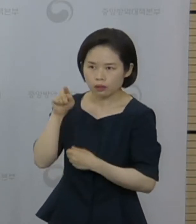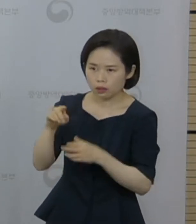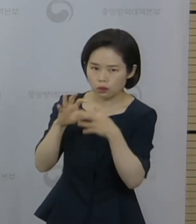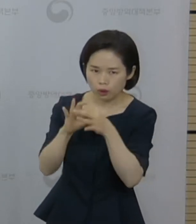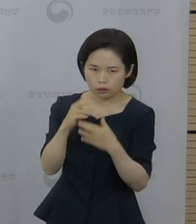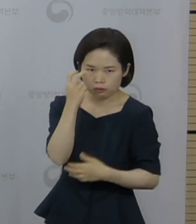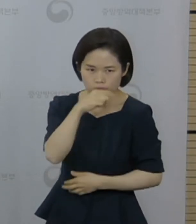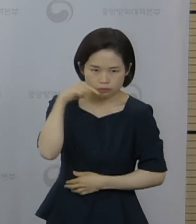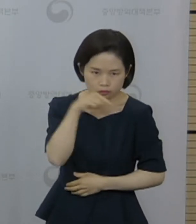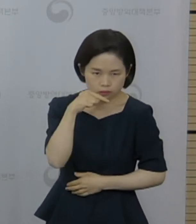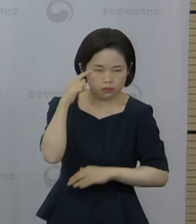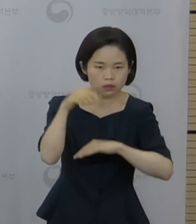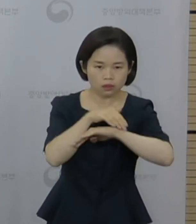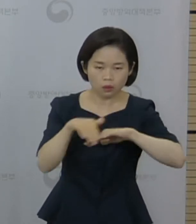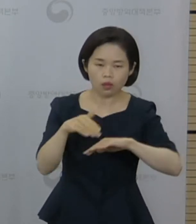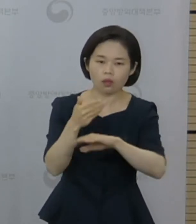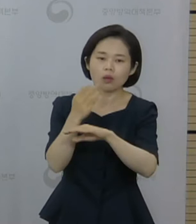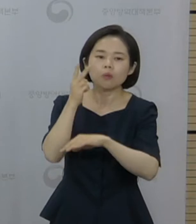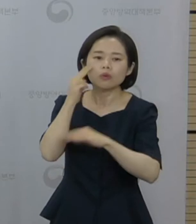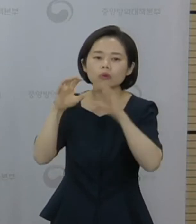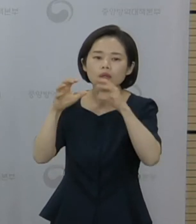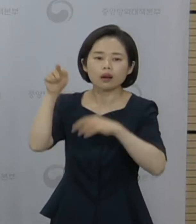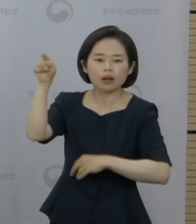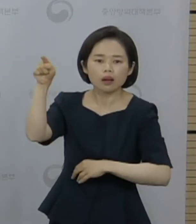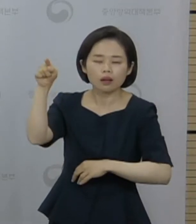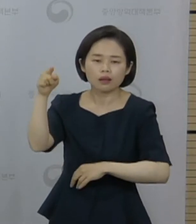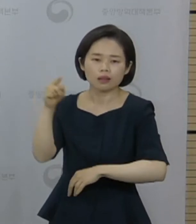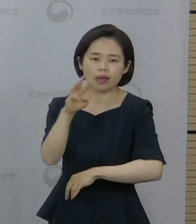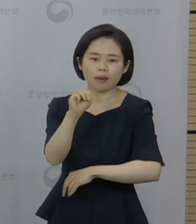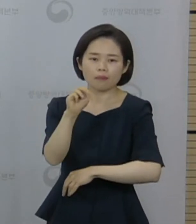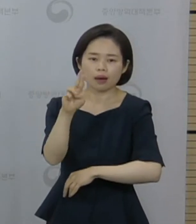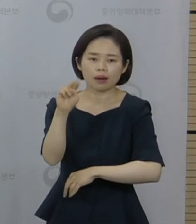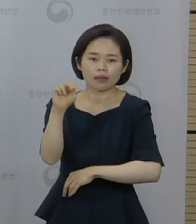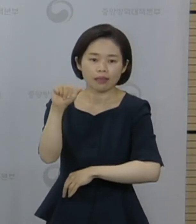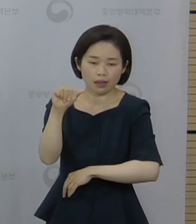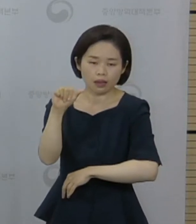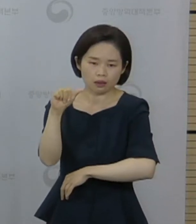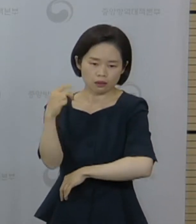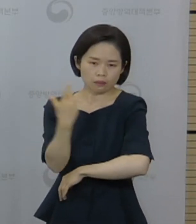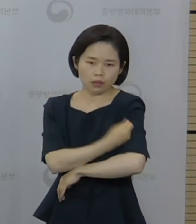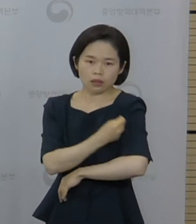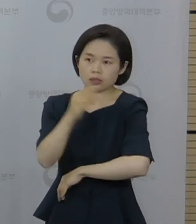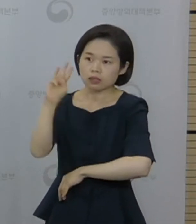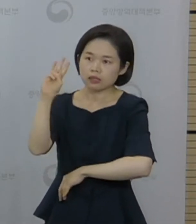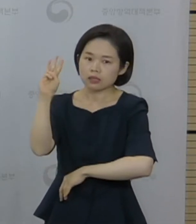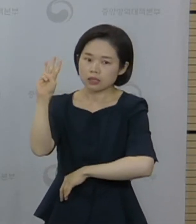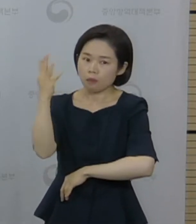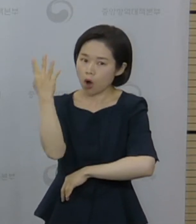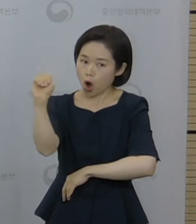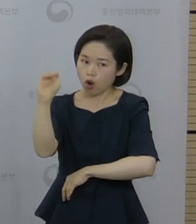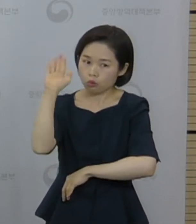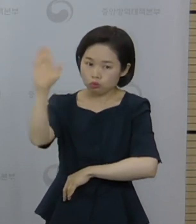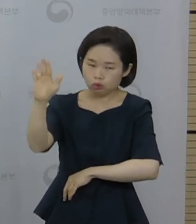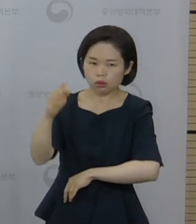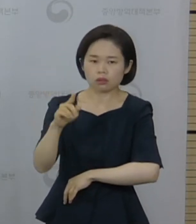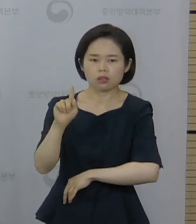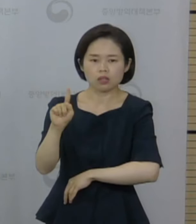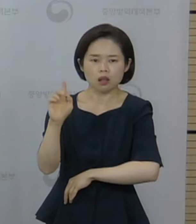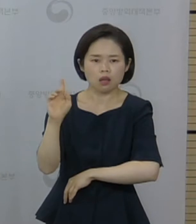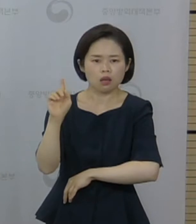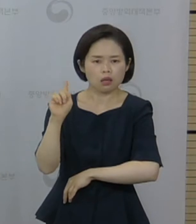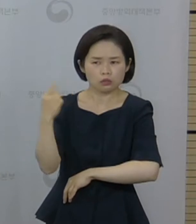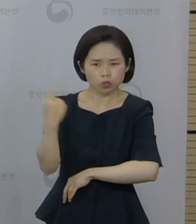백신 3억 건 접종 후에 약 1200여 건의 심근염, 심낭염 사례가 보고된 바 있습니다. 지난 6월